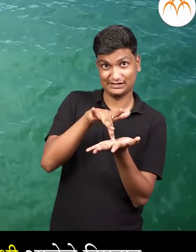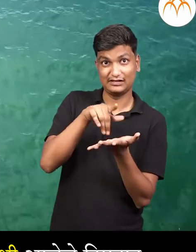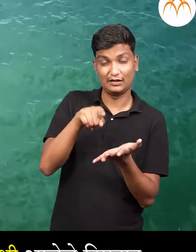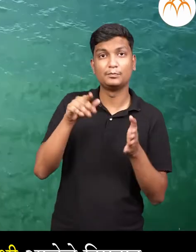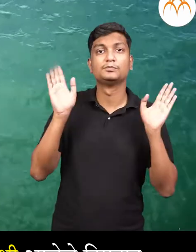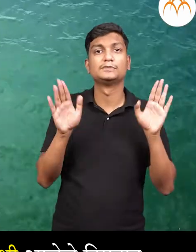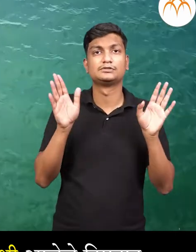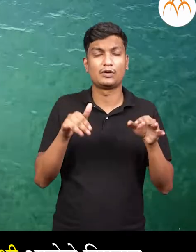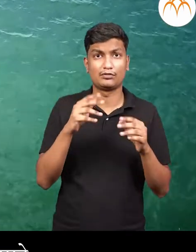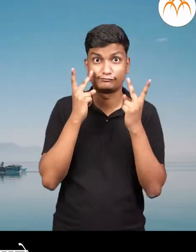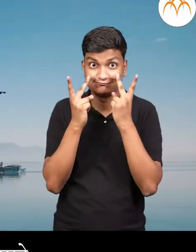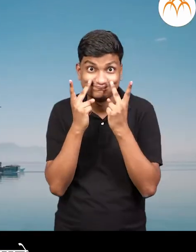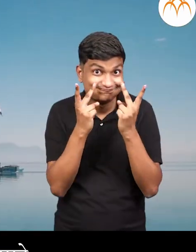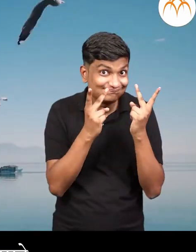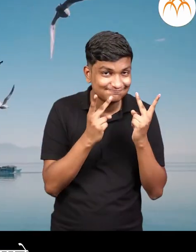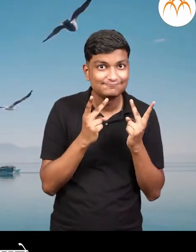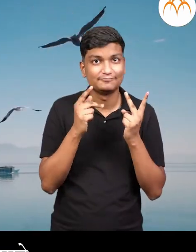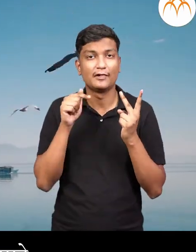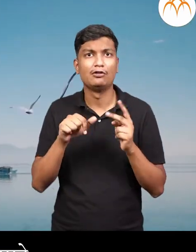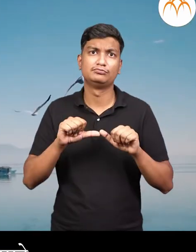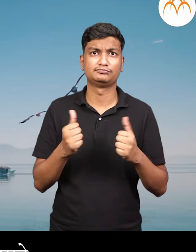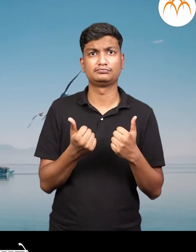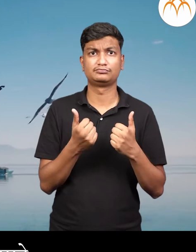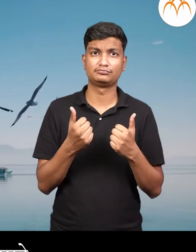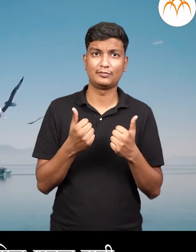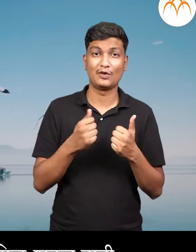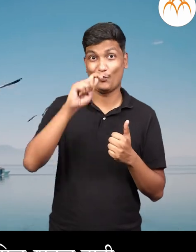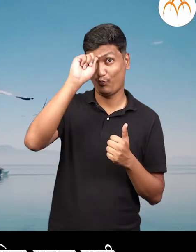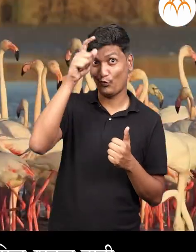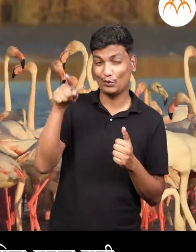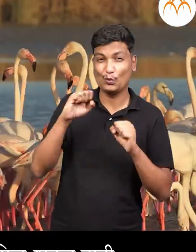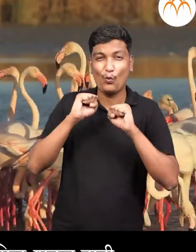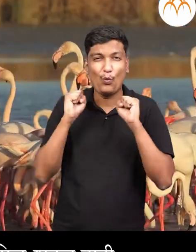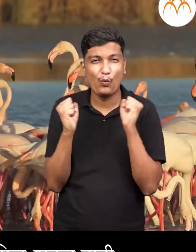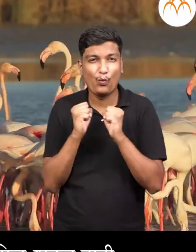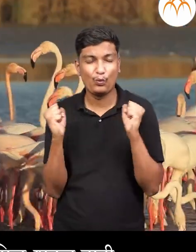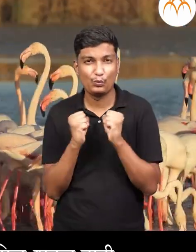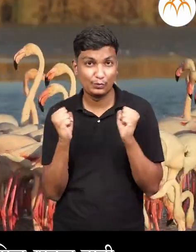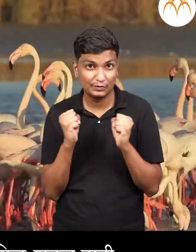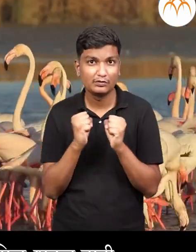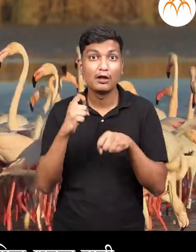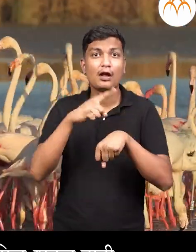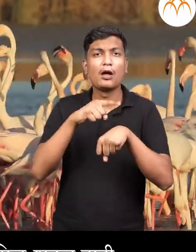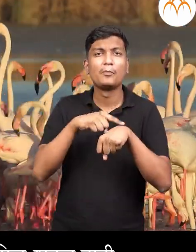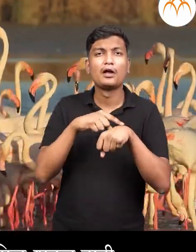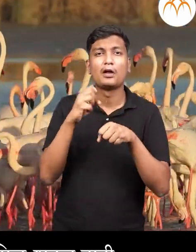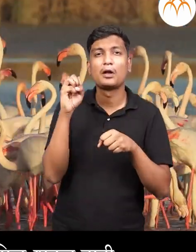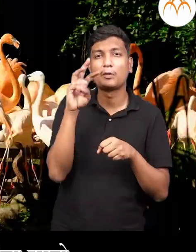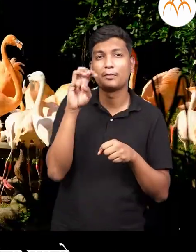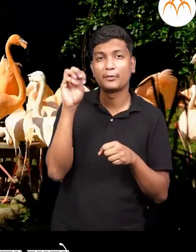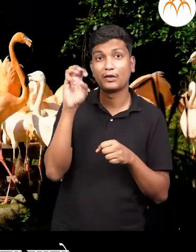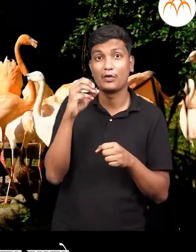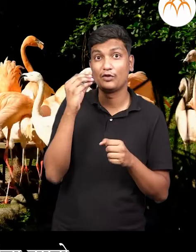दिसतात। परदेशात खूप थंडी असते। त्यामूरे तिथे ठरावी कविडी अन्न मिलू शकत ने।